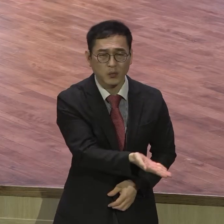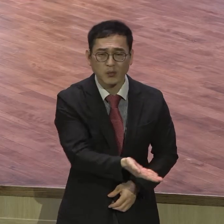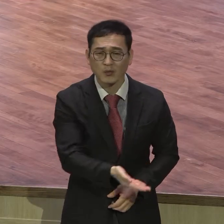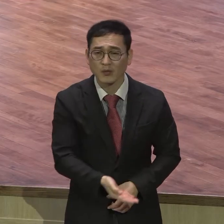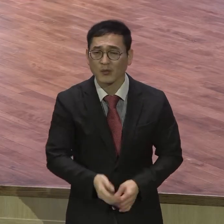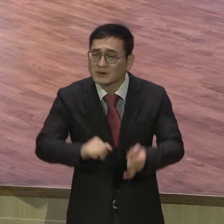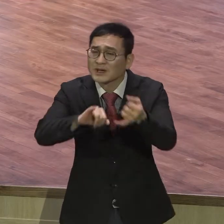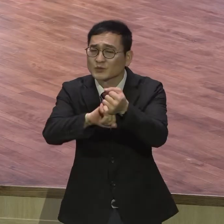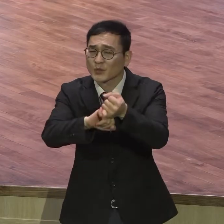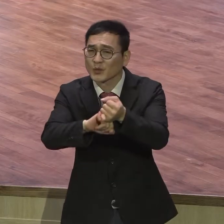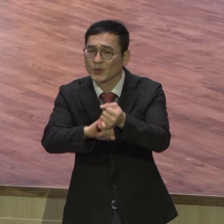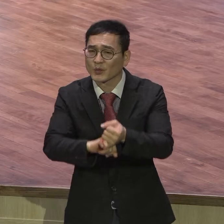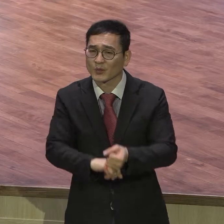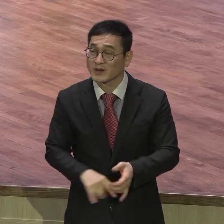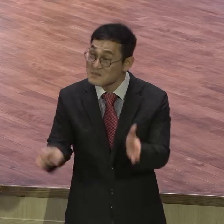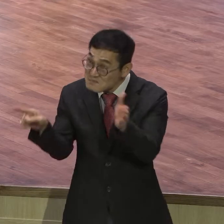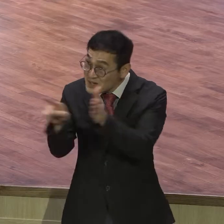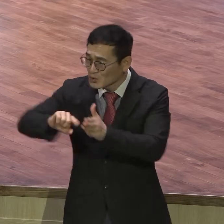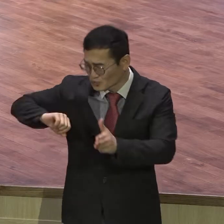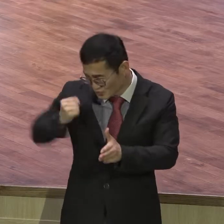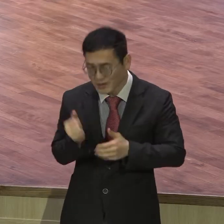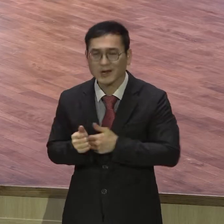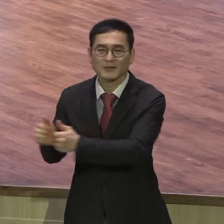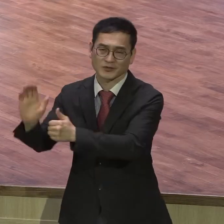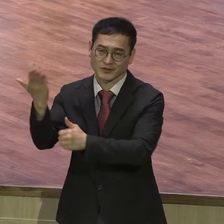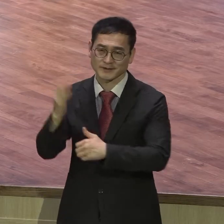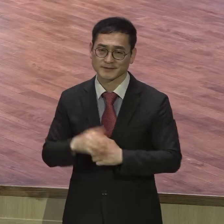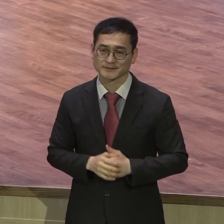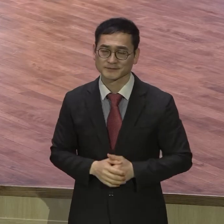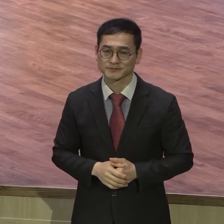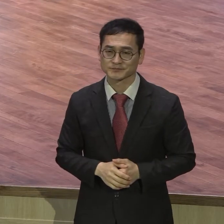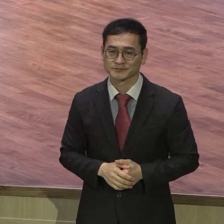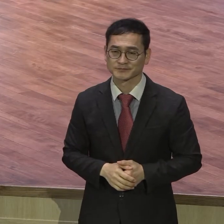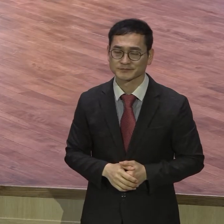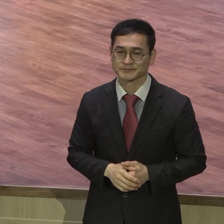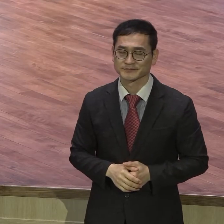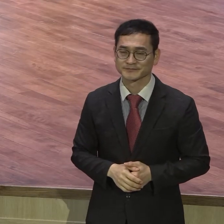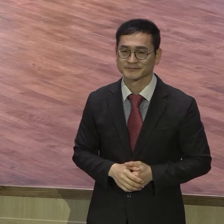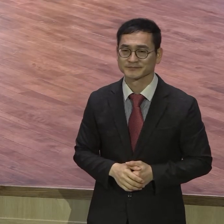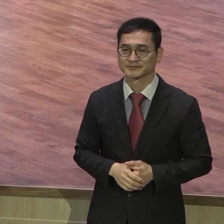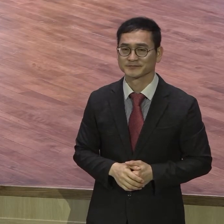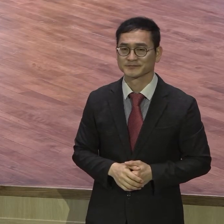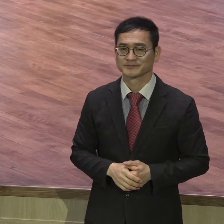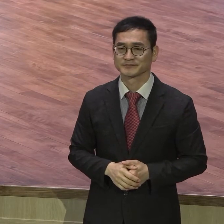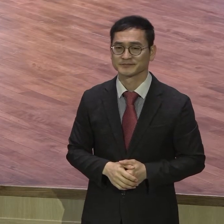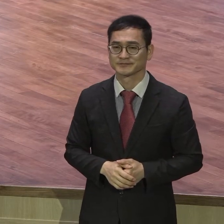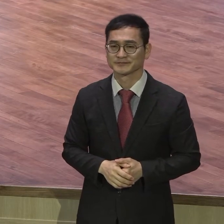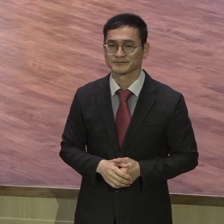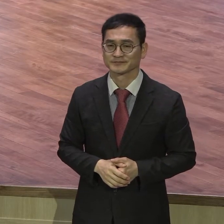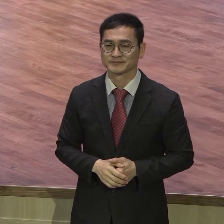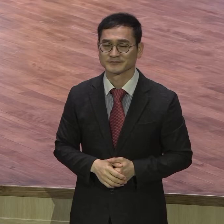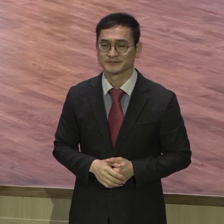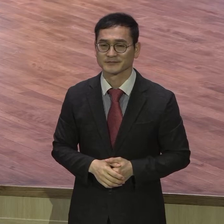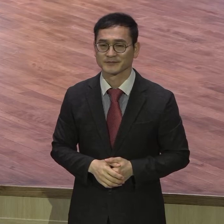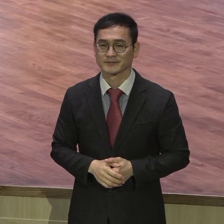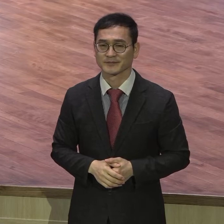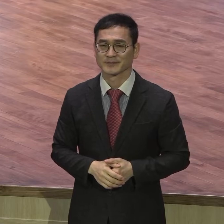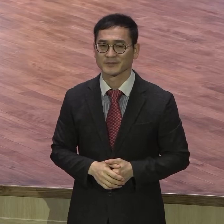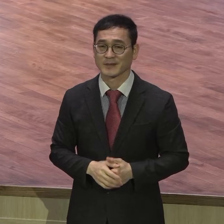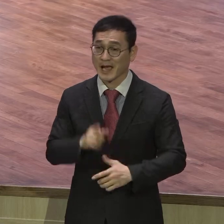여러분이 희망생활하면서 하나님의 말씀 잡고 가면 끝나는 거예요. 말씀이 없이 그냥 내 생각